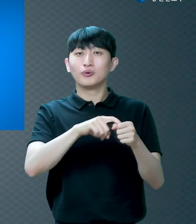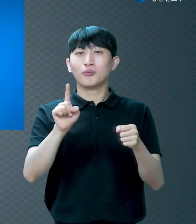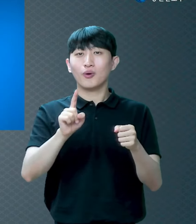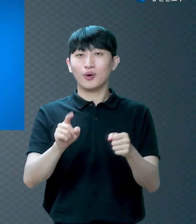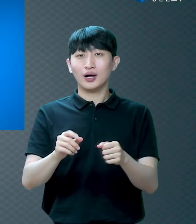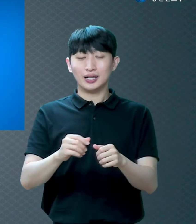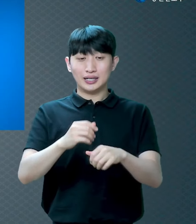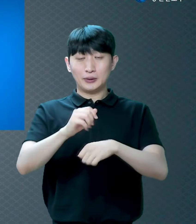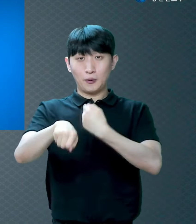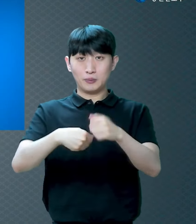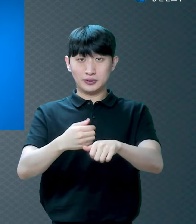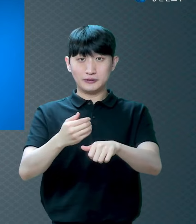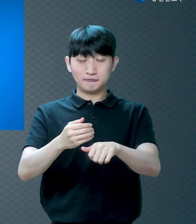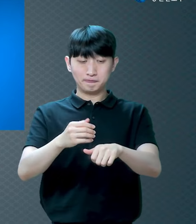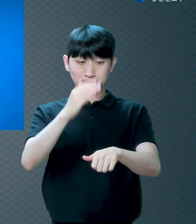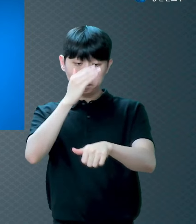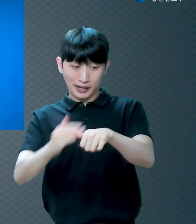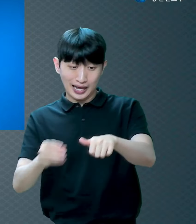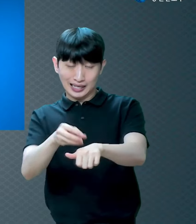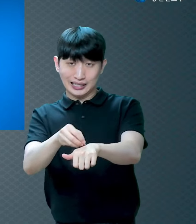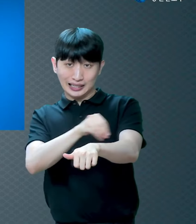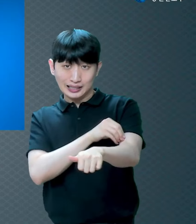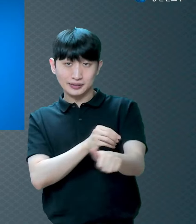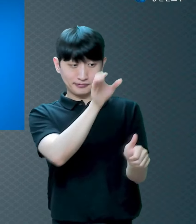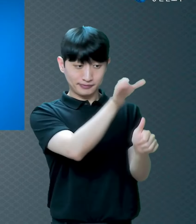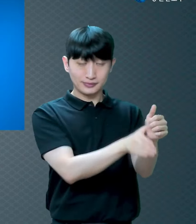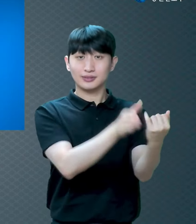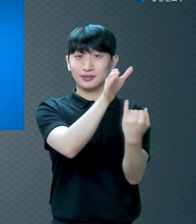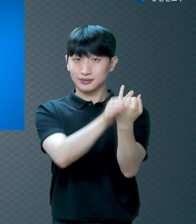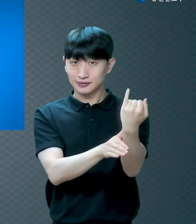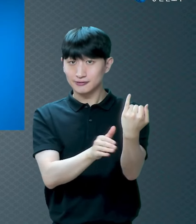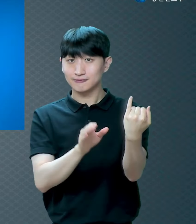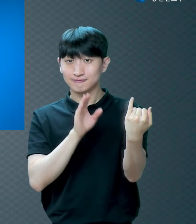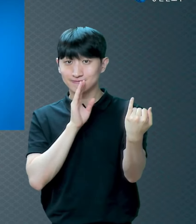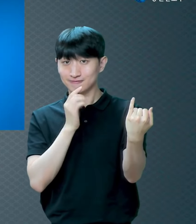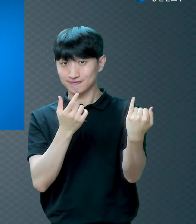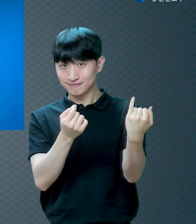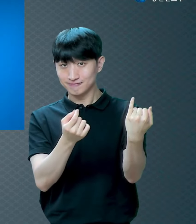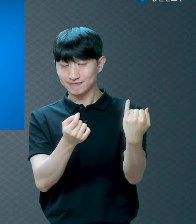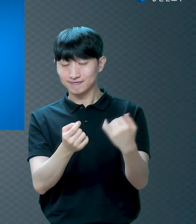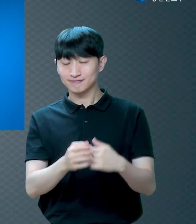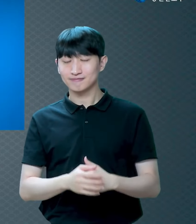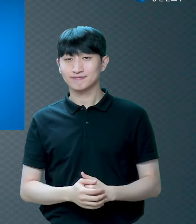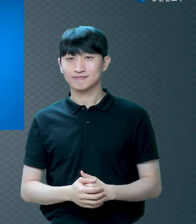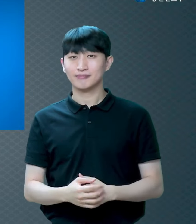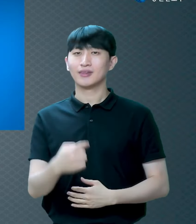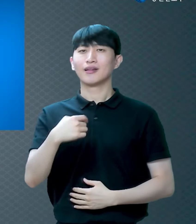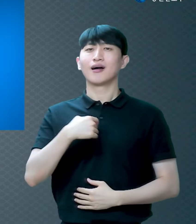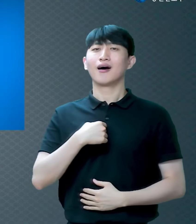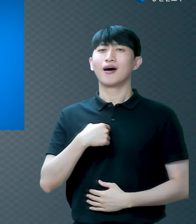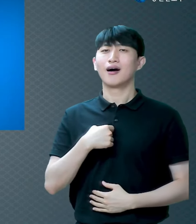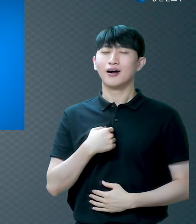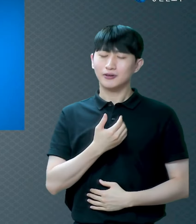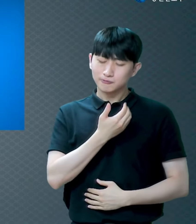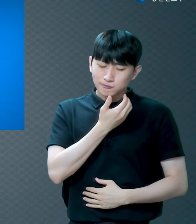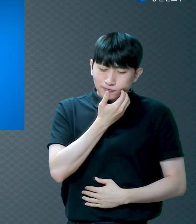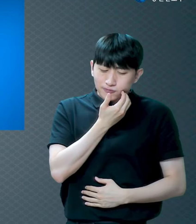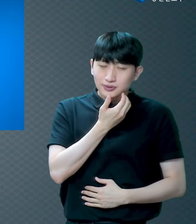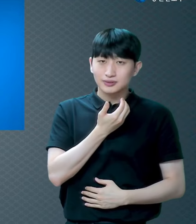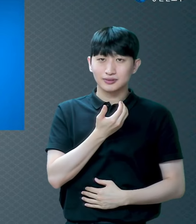진정한 부끄러움을 가리워줬죠 우리의 나의 부끄러움이 어떻게